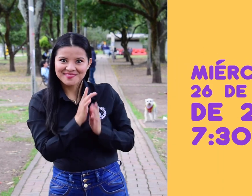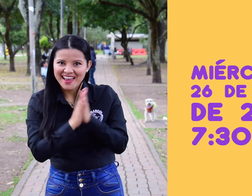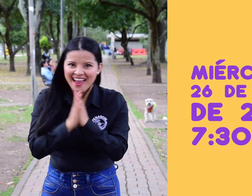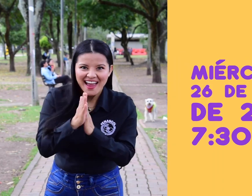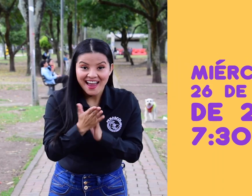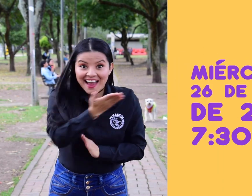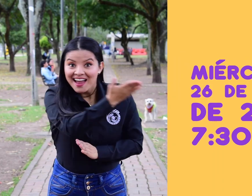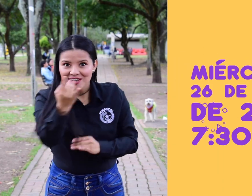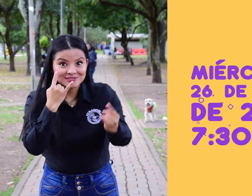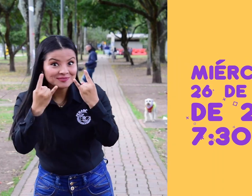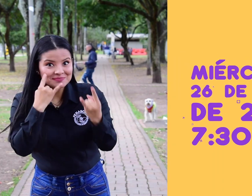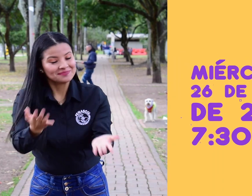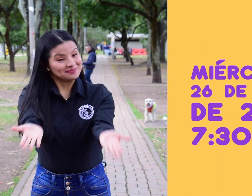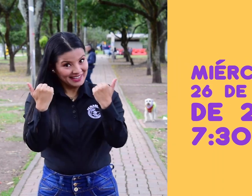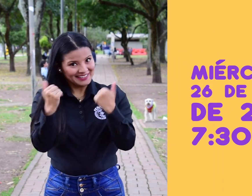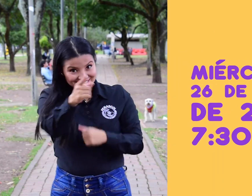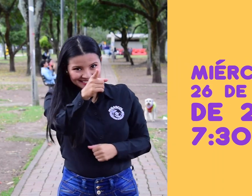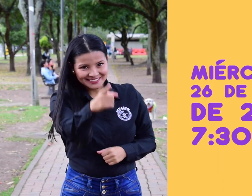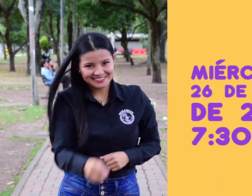noche ¡Es para ustedes! ¡Vamos, participen!